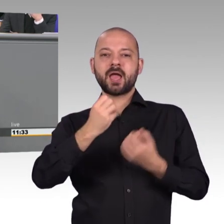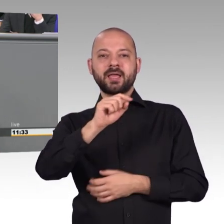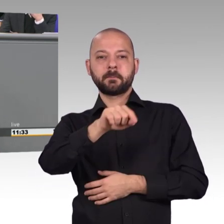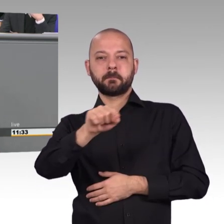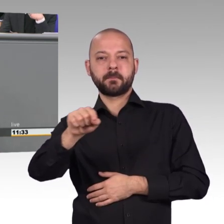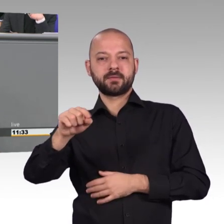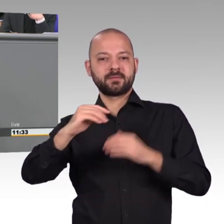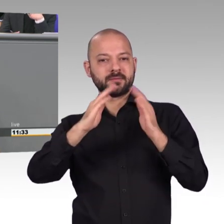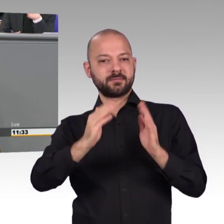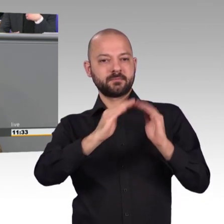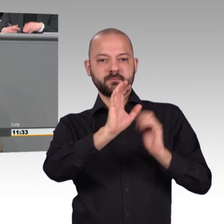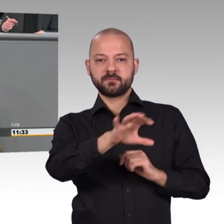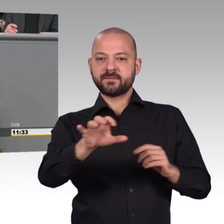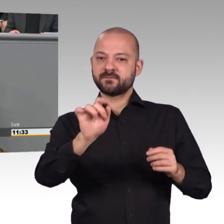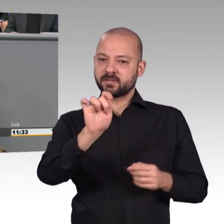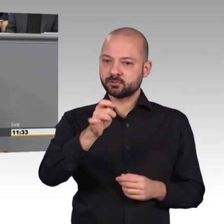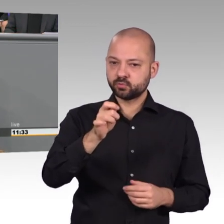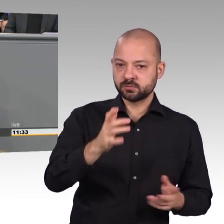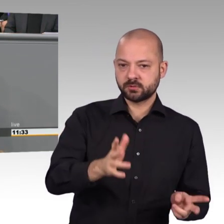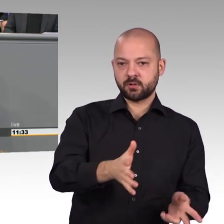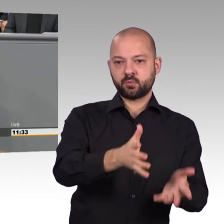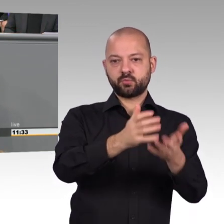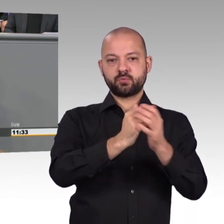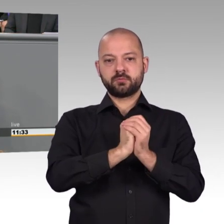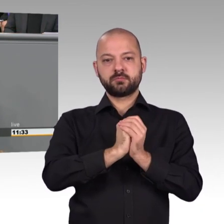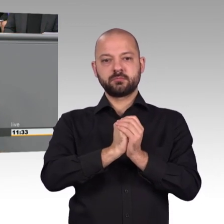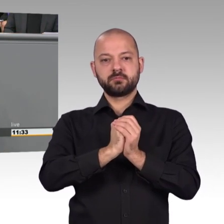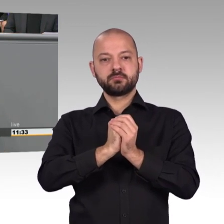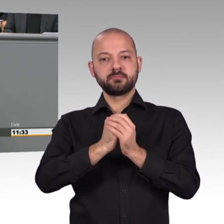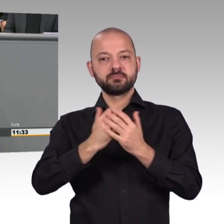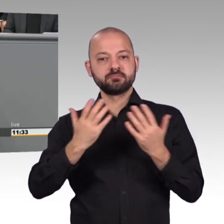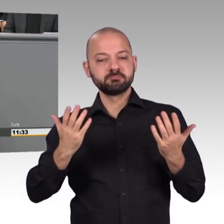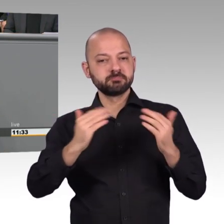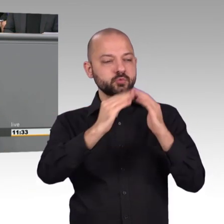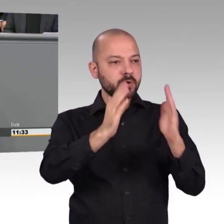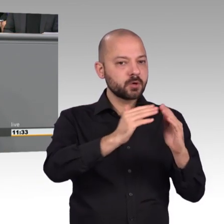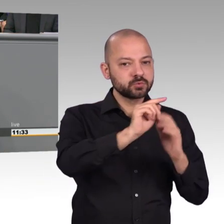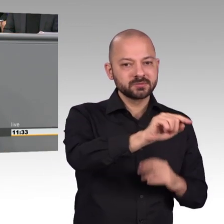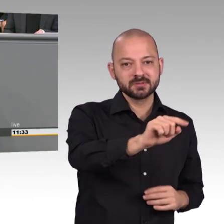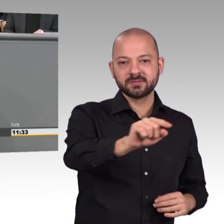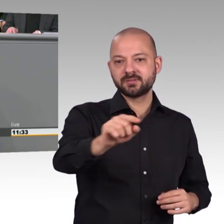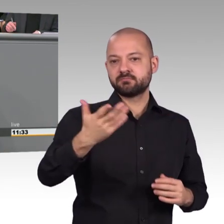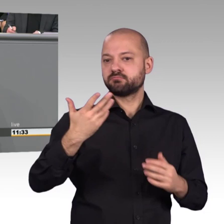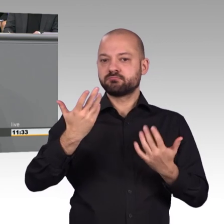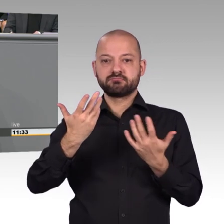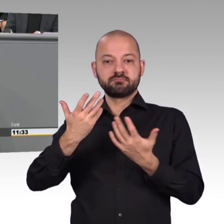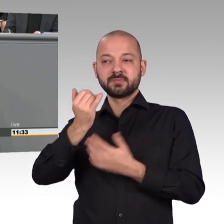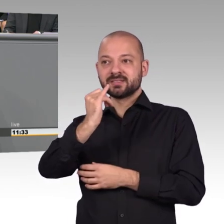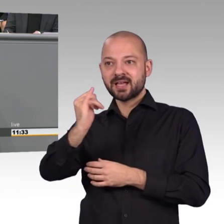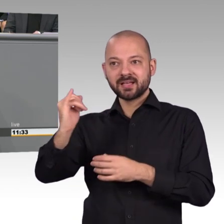schon erwähnt worden ist, denken, so hat es auch dem Verbraucherschutzrechnung gedankentragend auch eine Bedeutung, wenn es darum geht, Bürgerinnen und